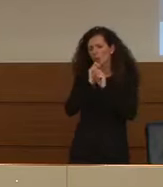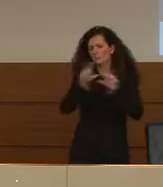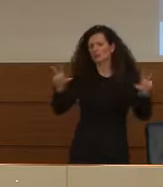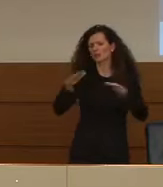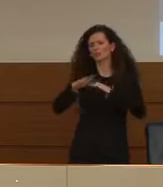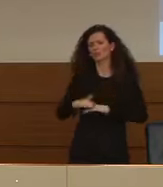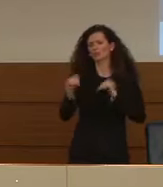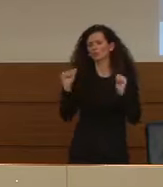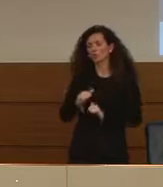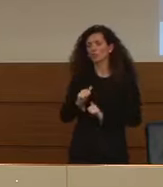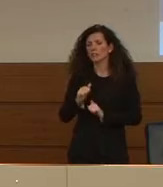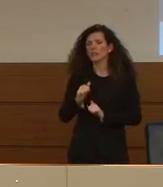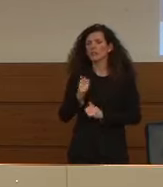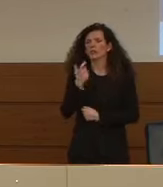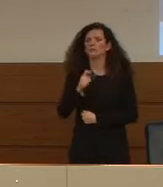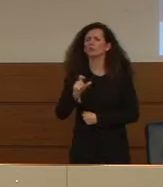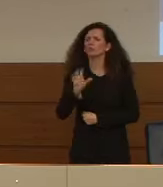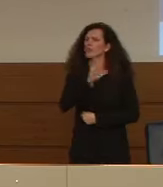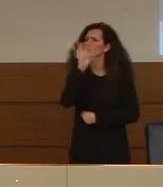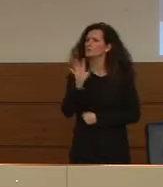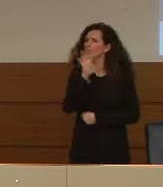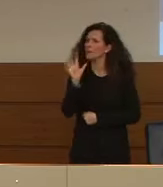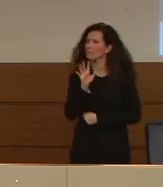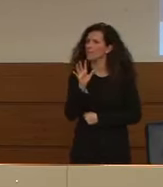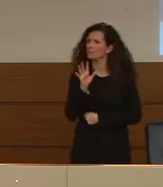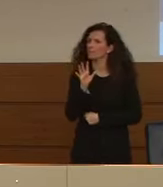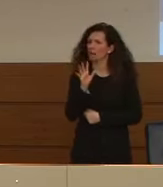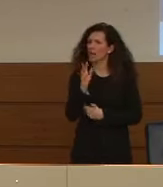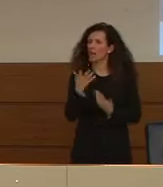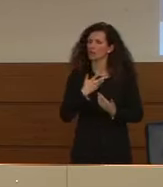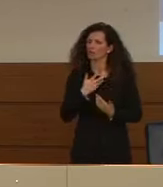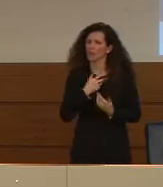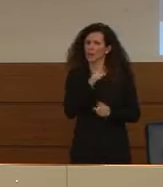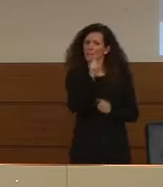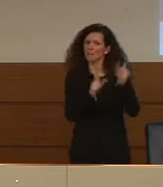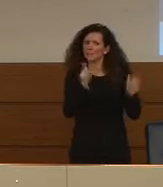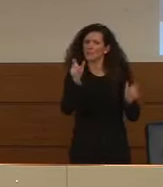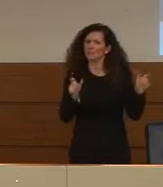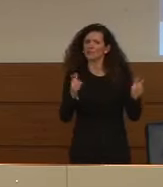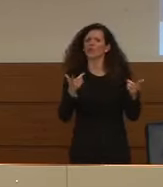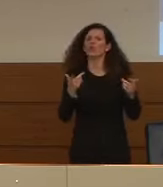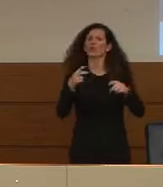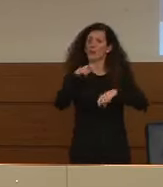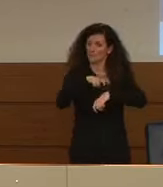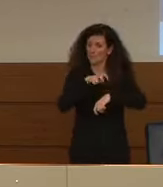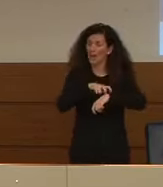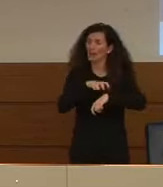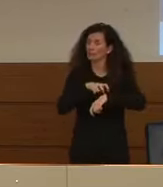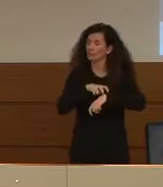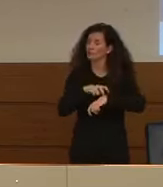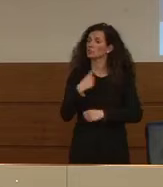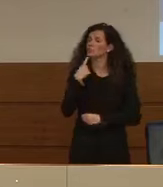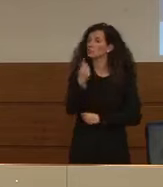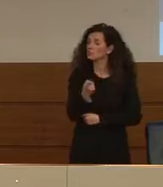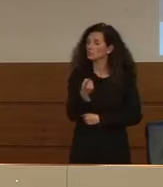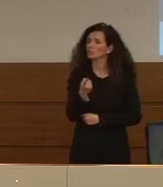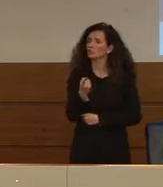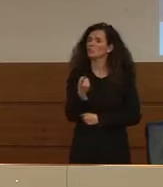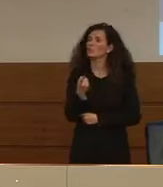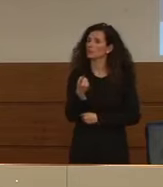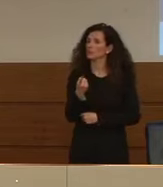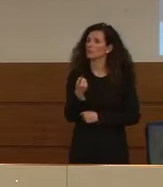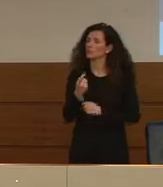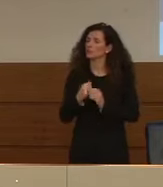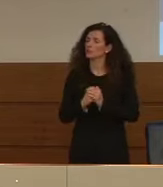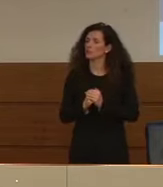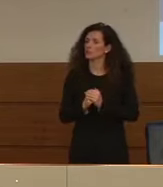perché sembra, insomma, oggi ci sono queste prese di posizione da parte dei medici che dicono che appunto